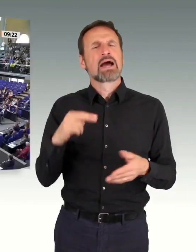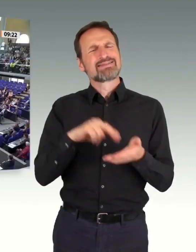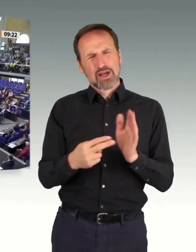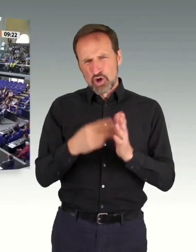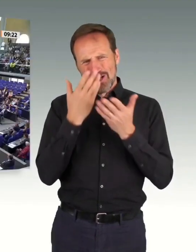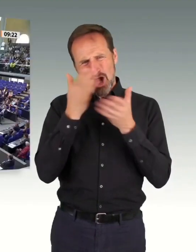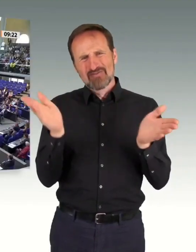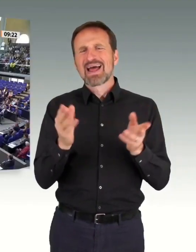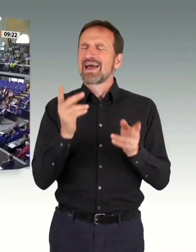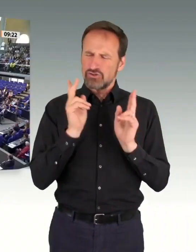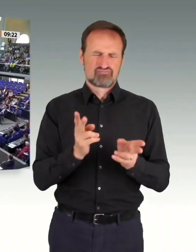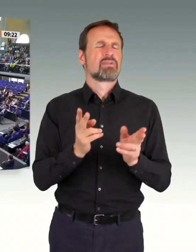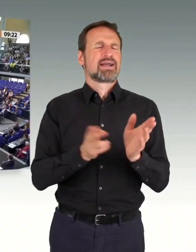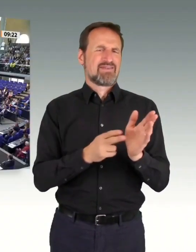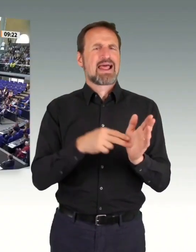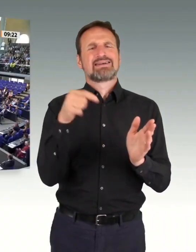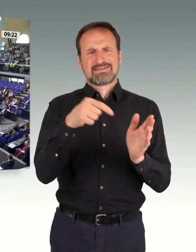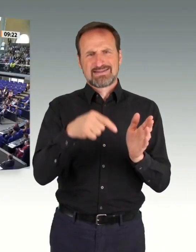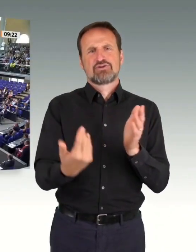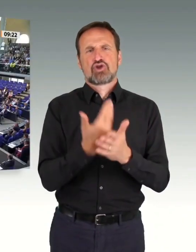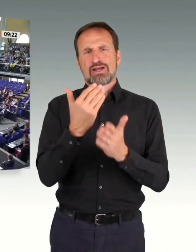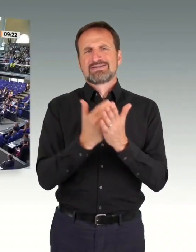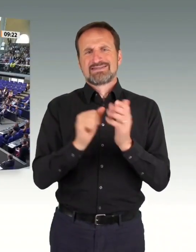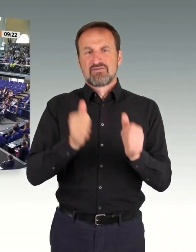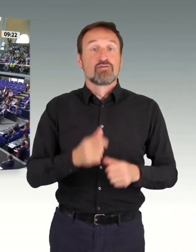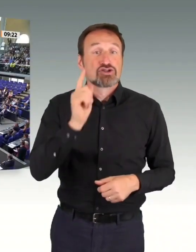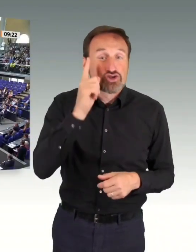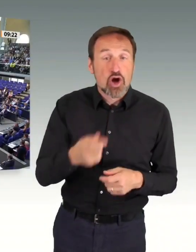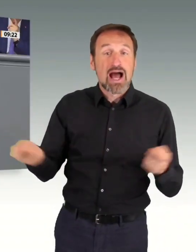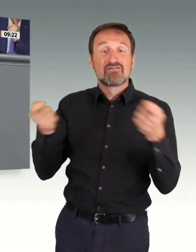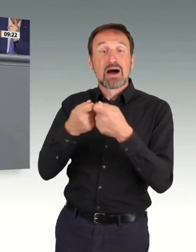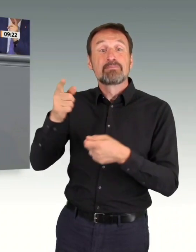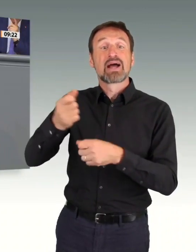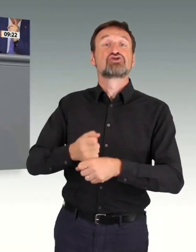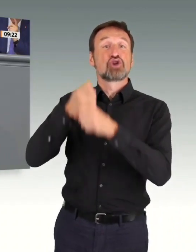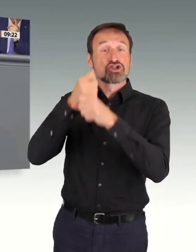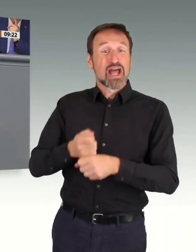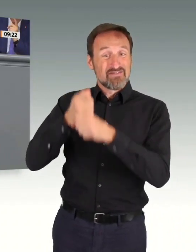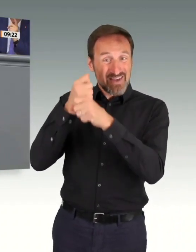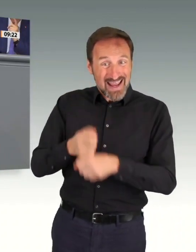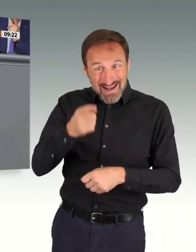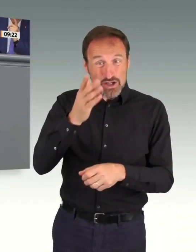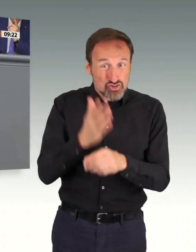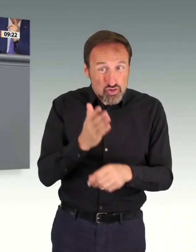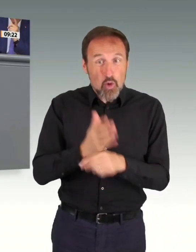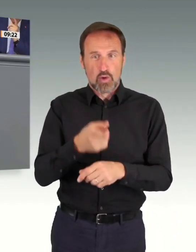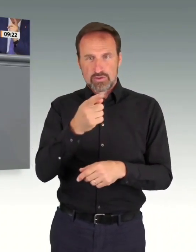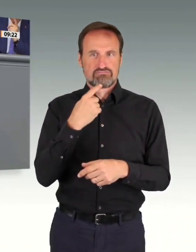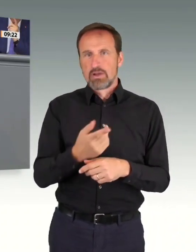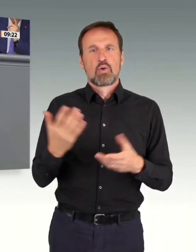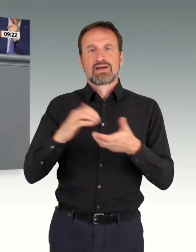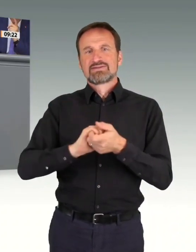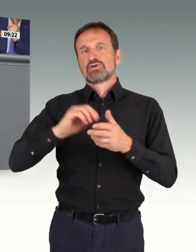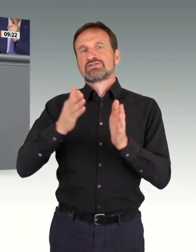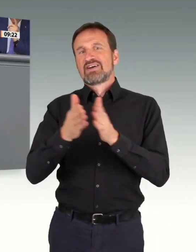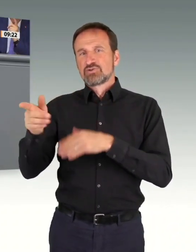Und deswegen sollten wir jetzt auch nicht formal ja problematisieren, sondern genau das tun, lieber Kollege Thorsten Frei,